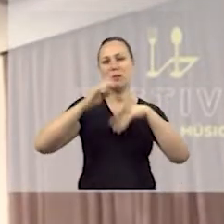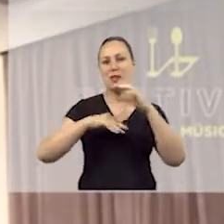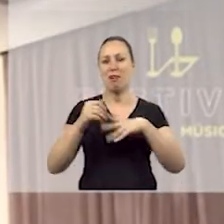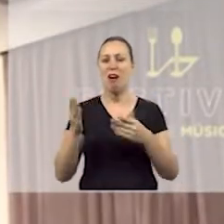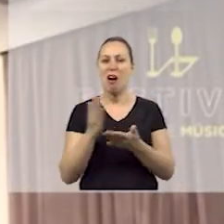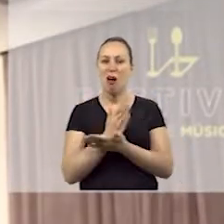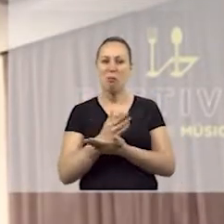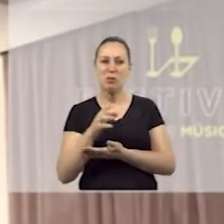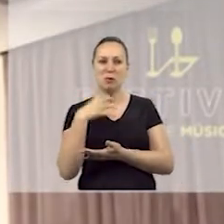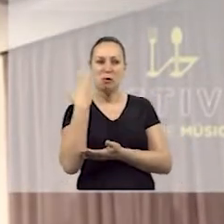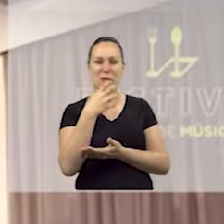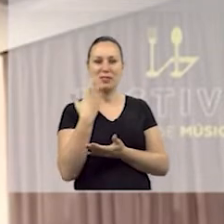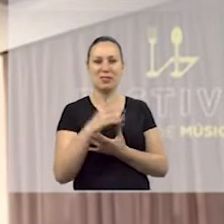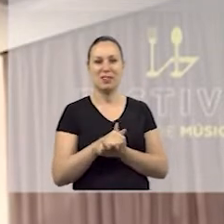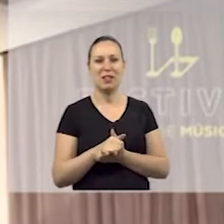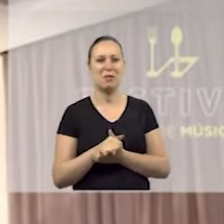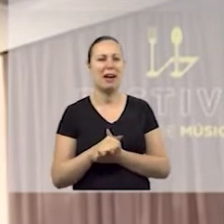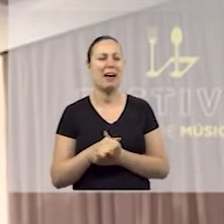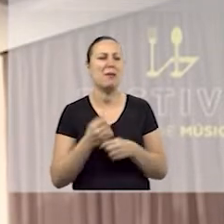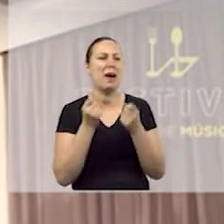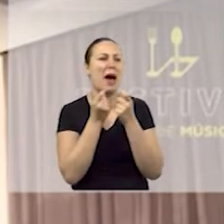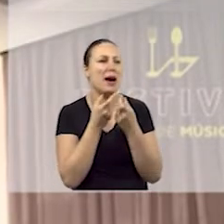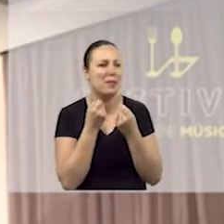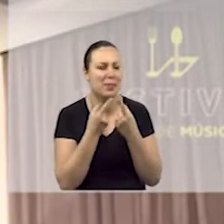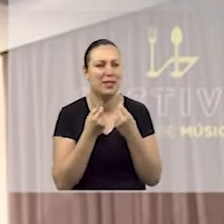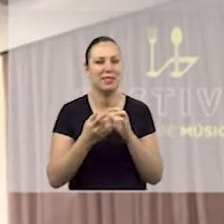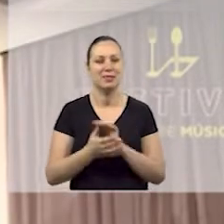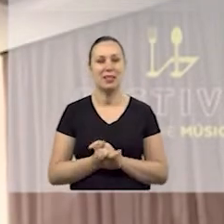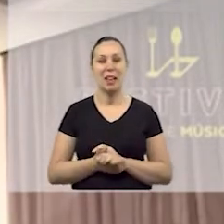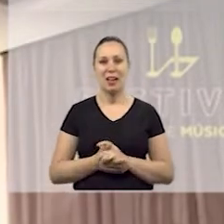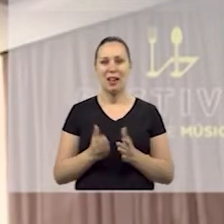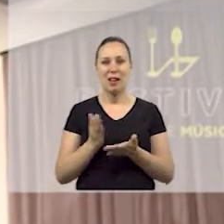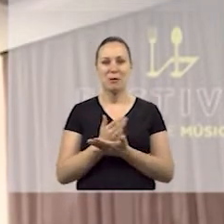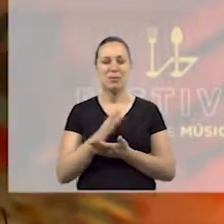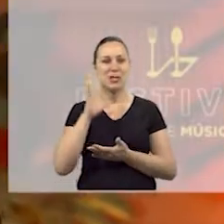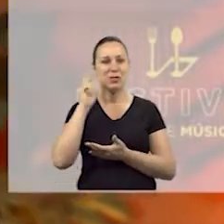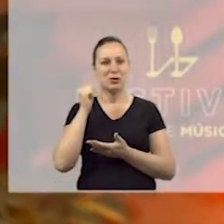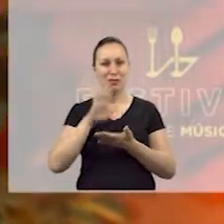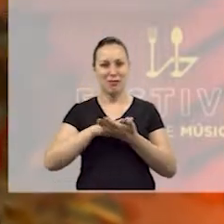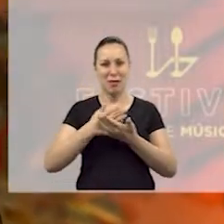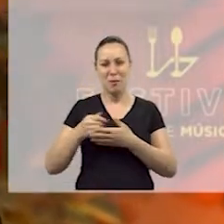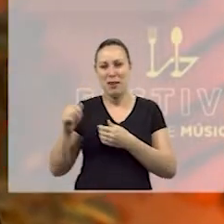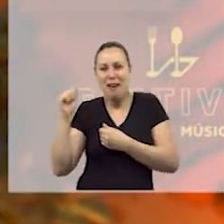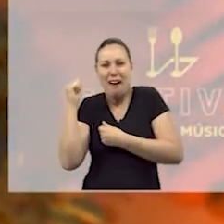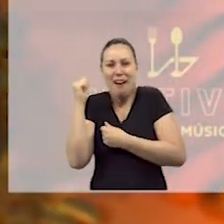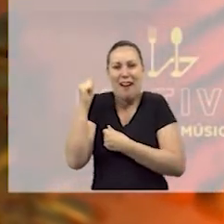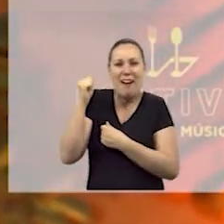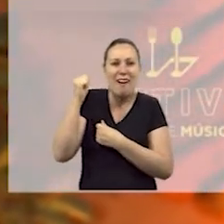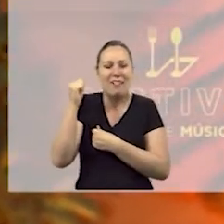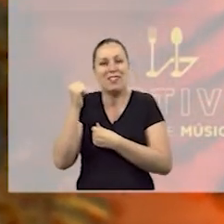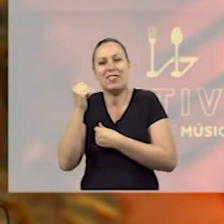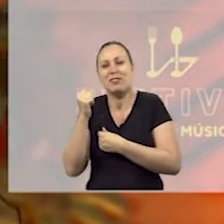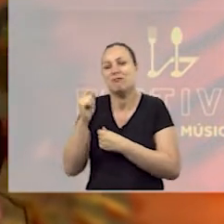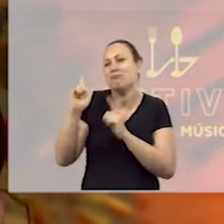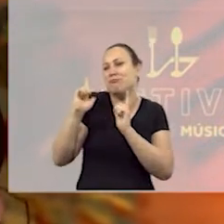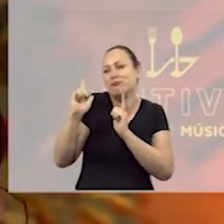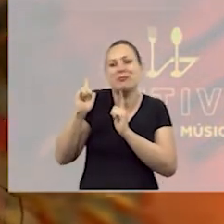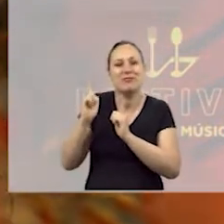profissionais durante algumas músicas, consideradas mais engraçadas. Teve gente que até achou que os intérpretes estavam dançando,